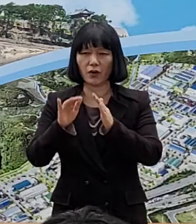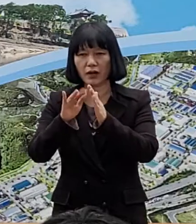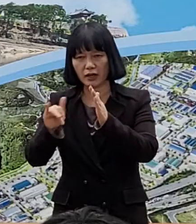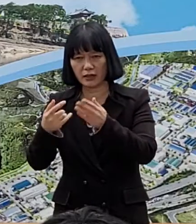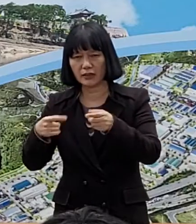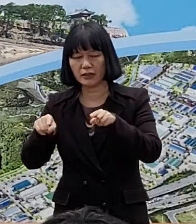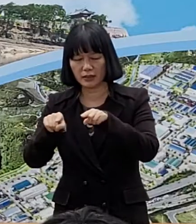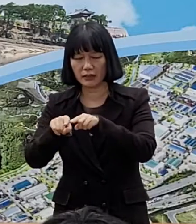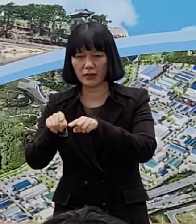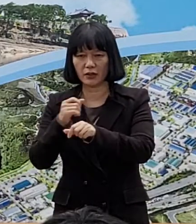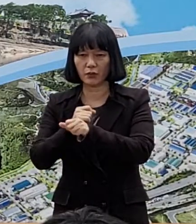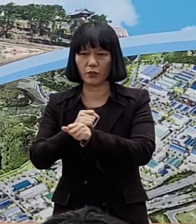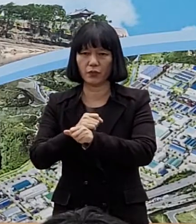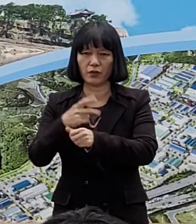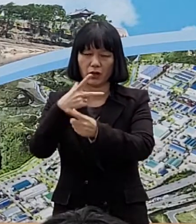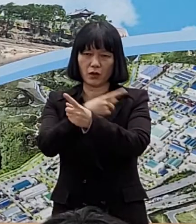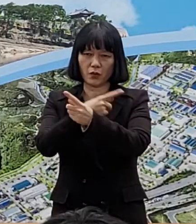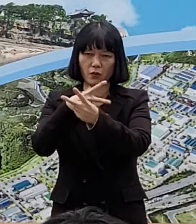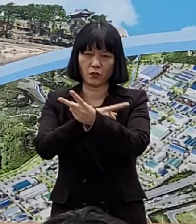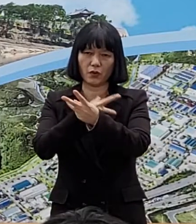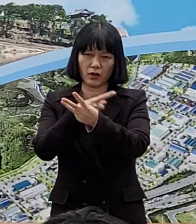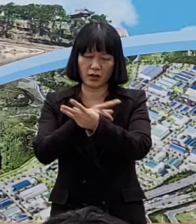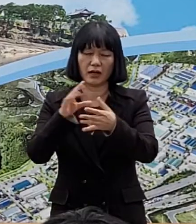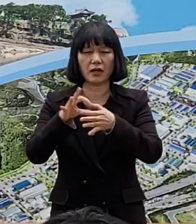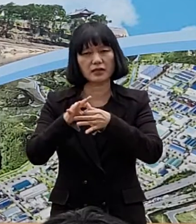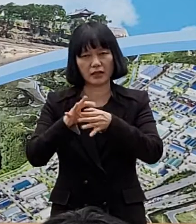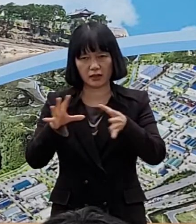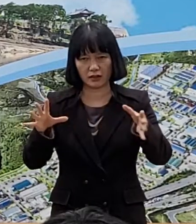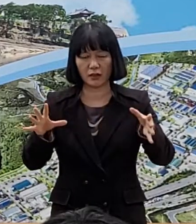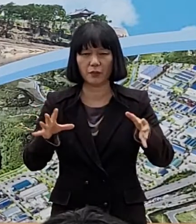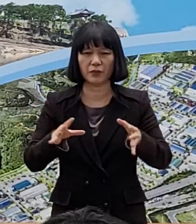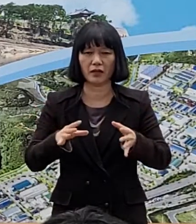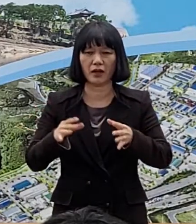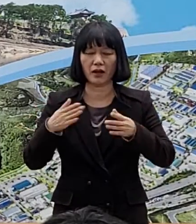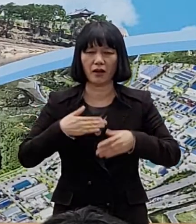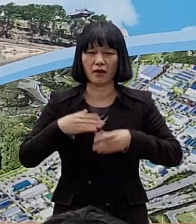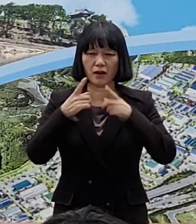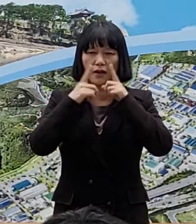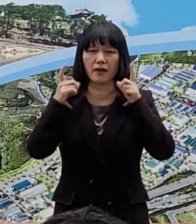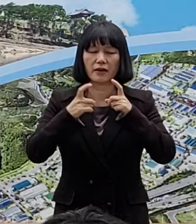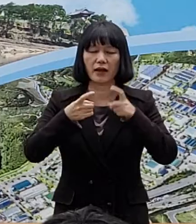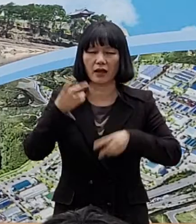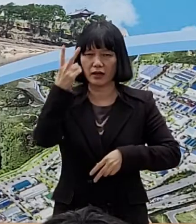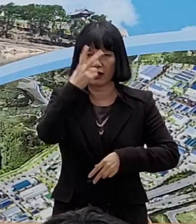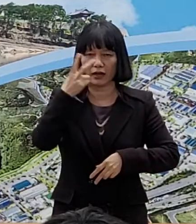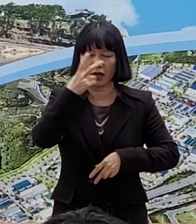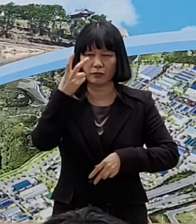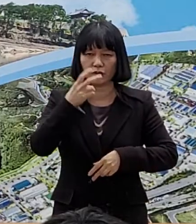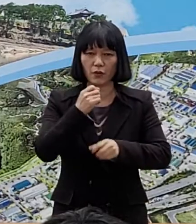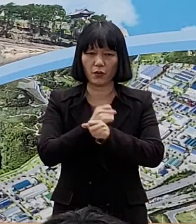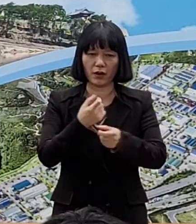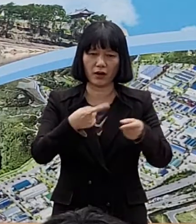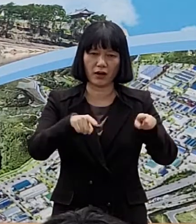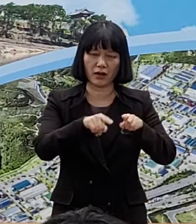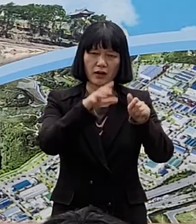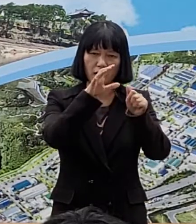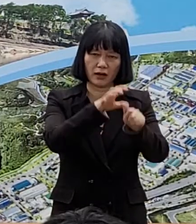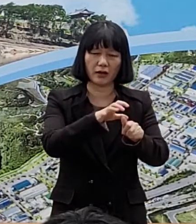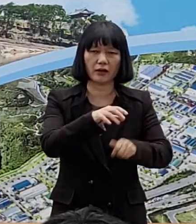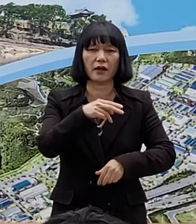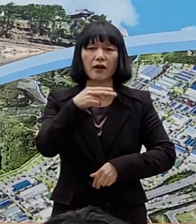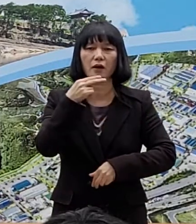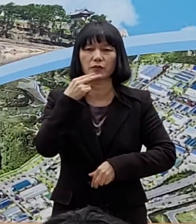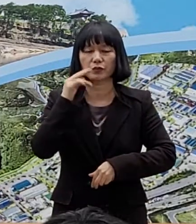가족은 예방접종역과 관계없이 수동 감시로 분류되어 공동 격리를 받지